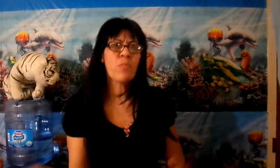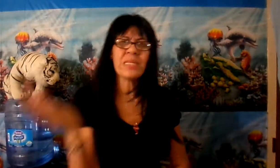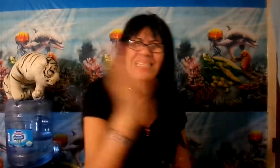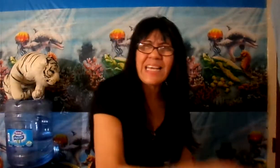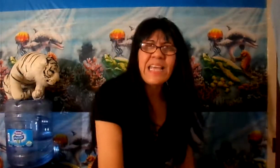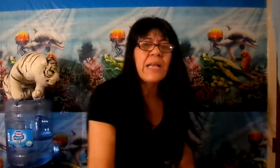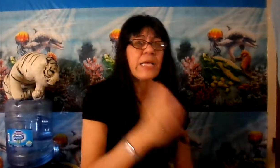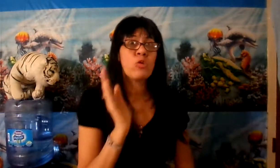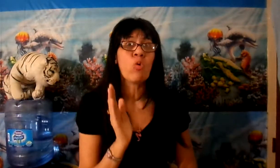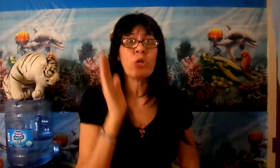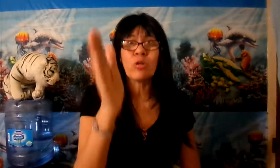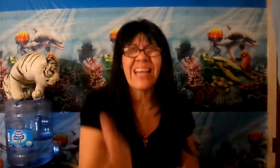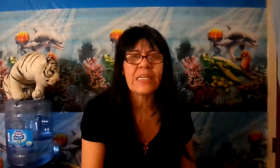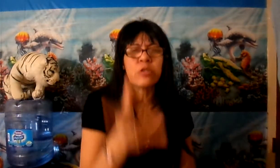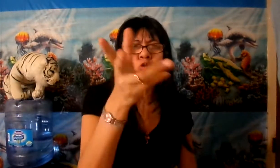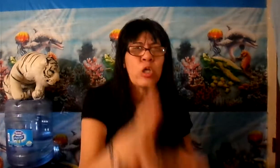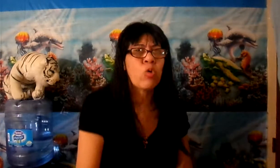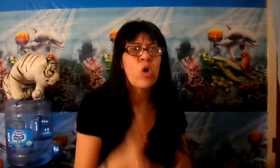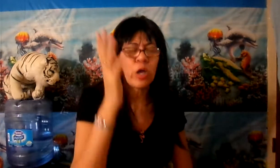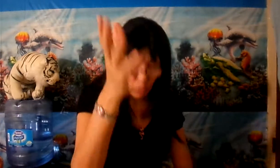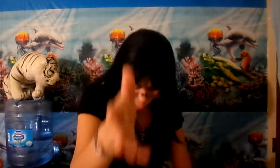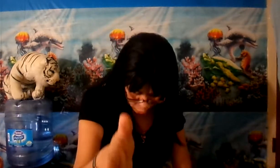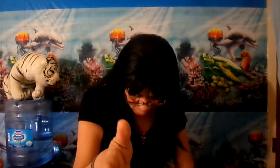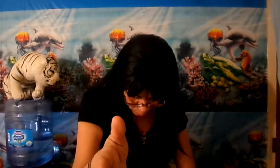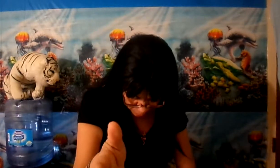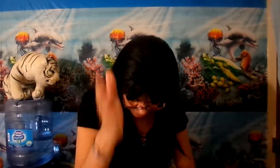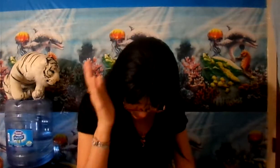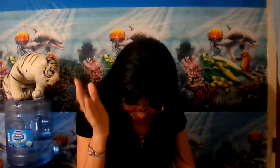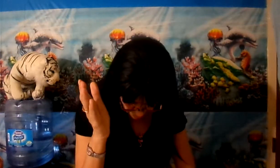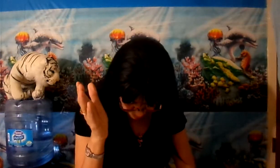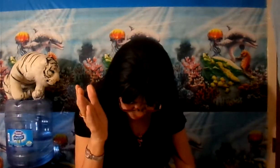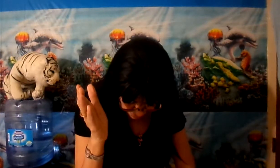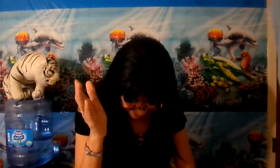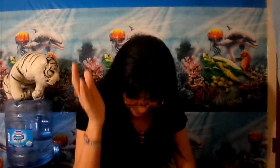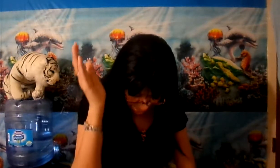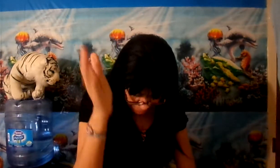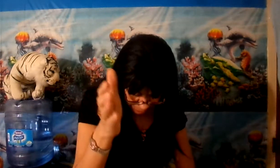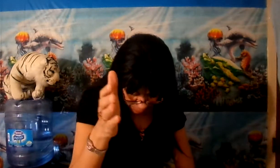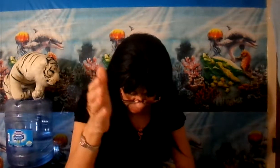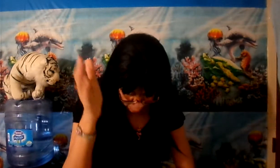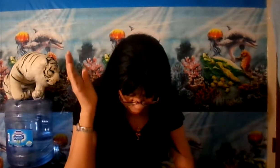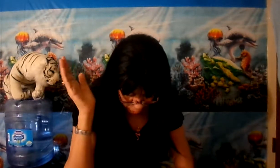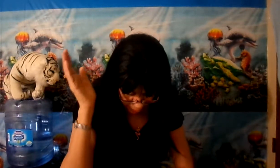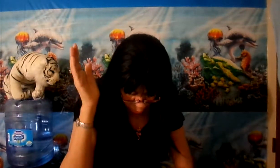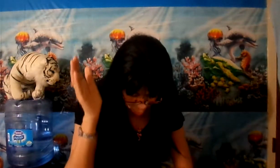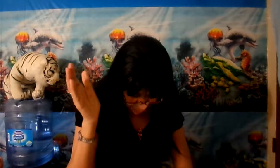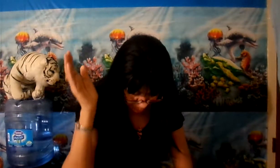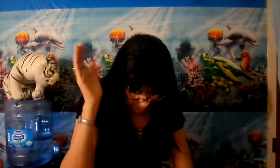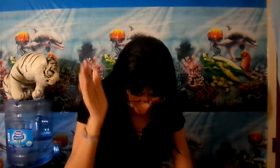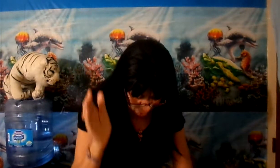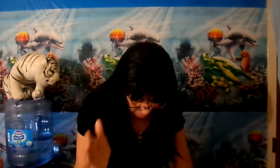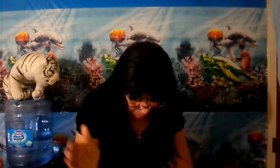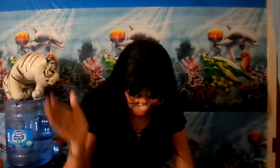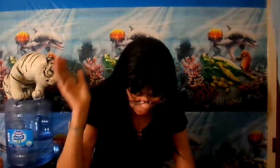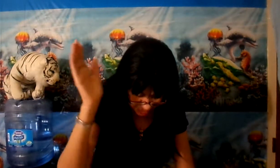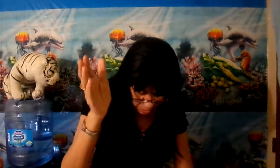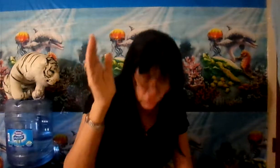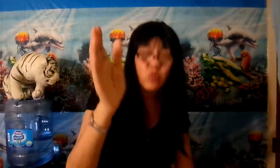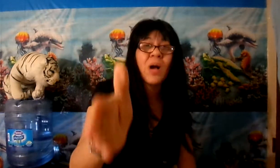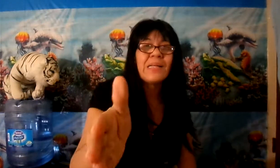ministeriales y no están ninguno en comunión, sabemos. Andan con Dios, si no, es bien conforme a los deseos de su carne.